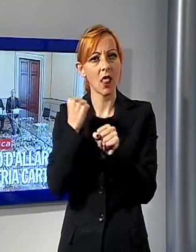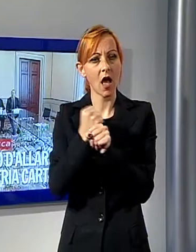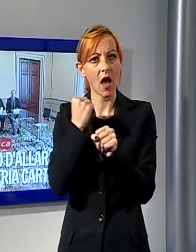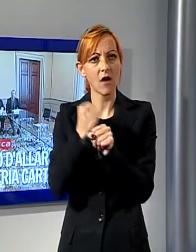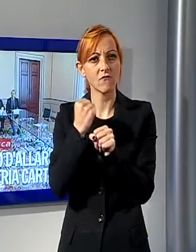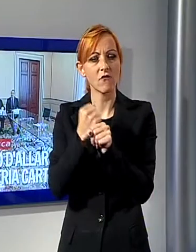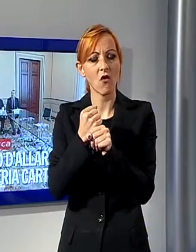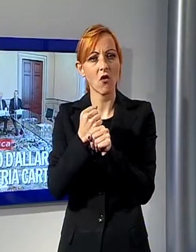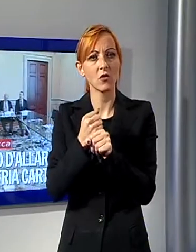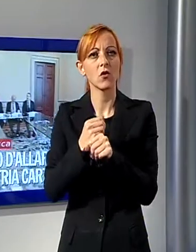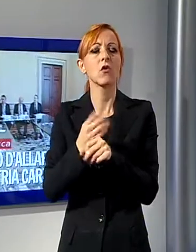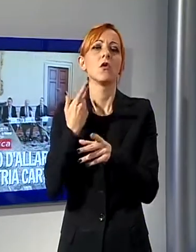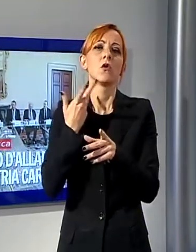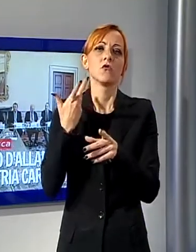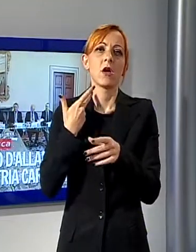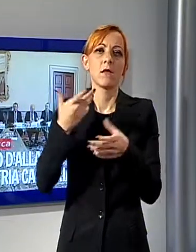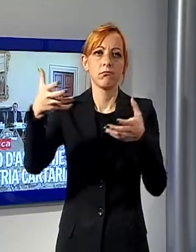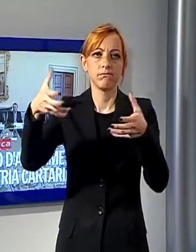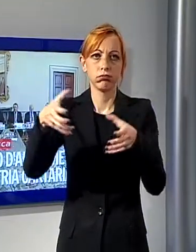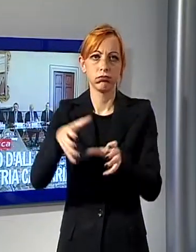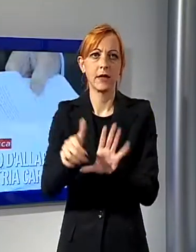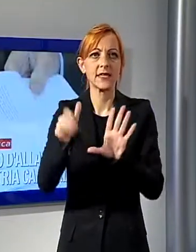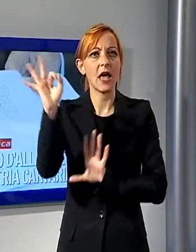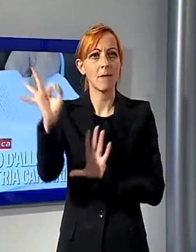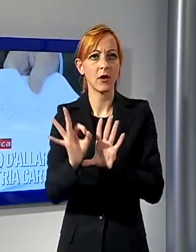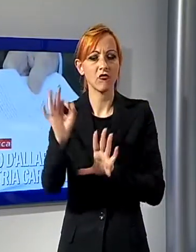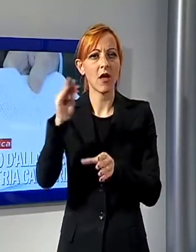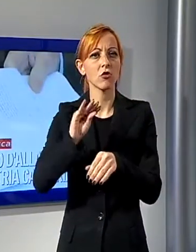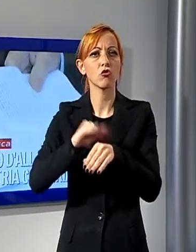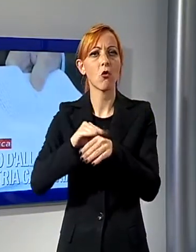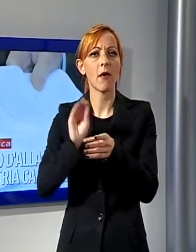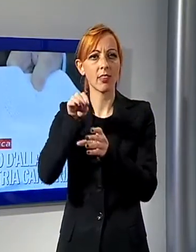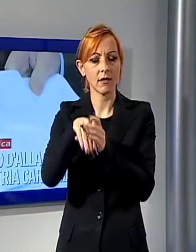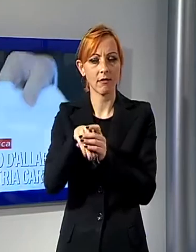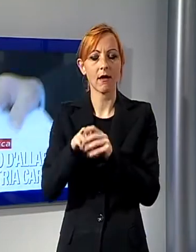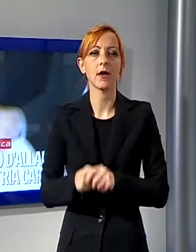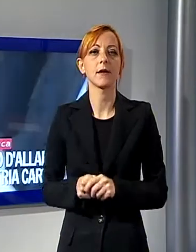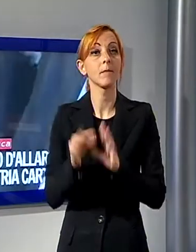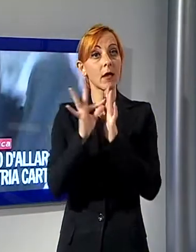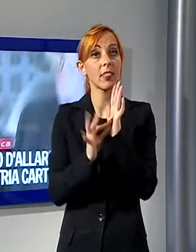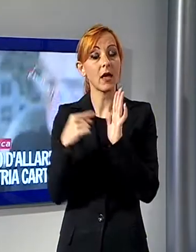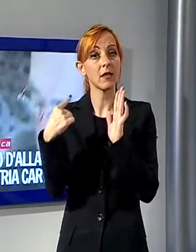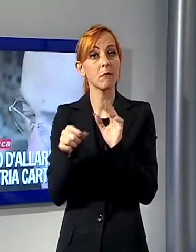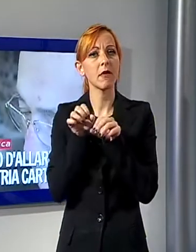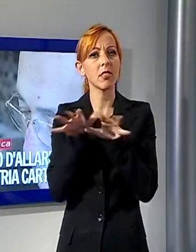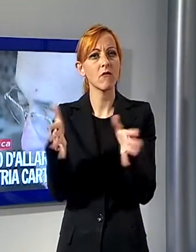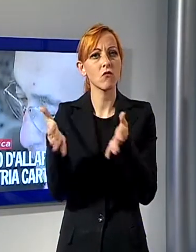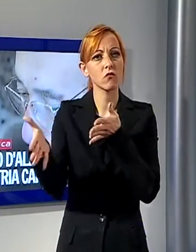interna, i dati diffusi durante la presentazione del MIAC 2015 in programma da mercoledì a venerdì.